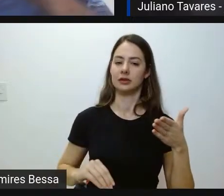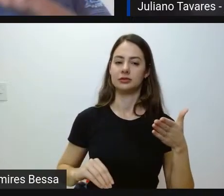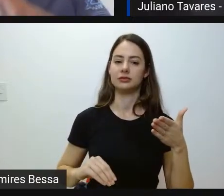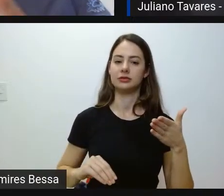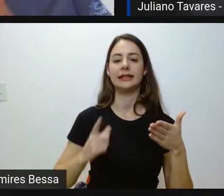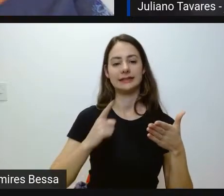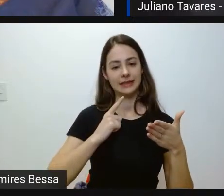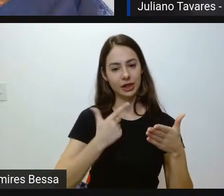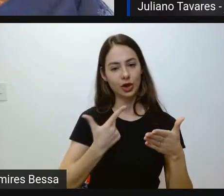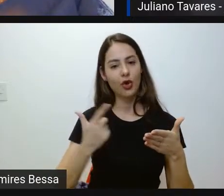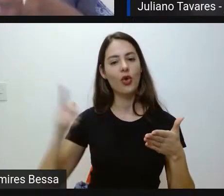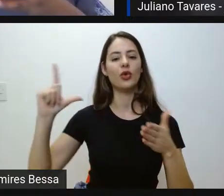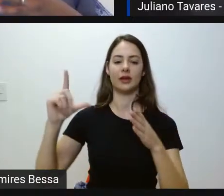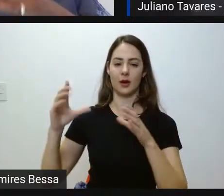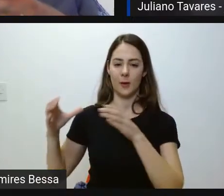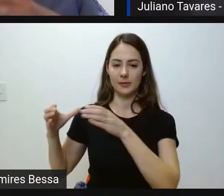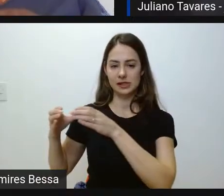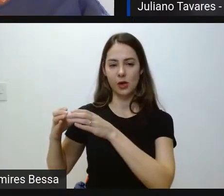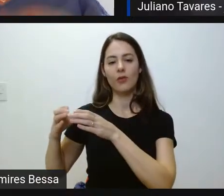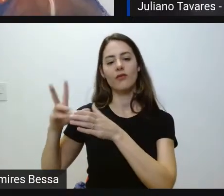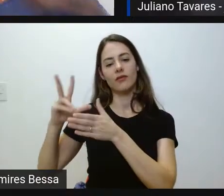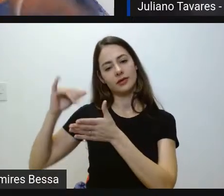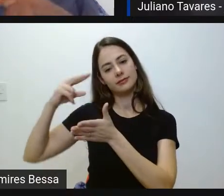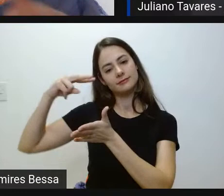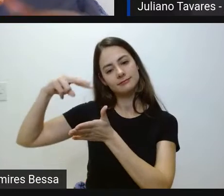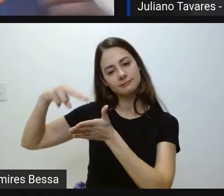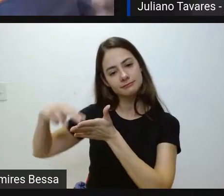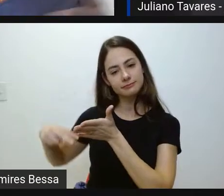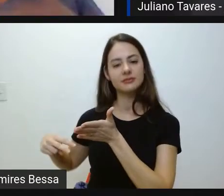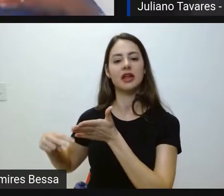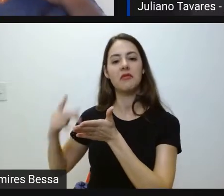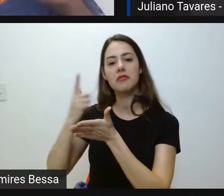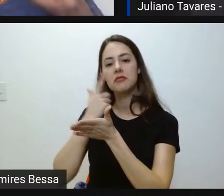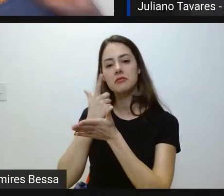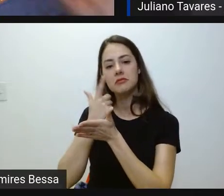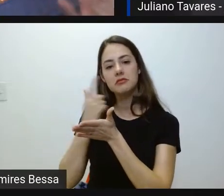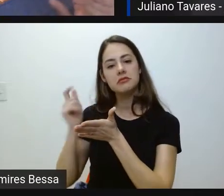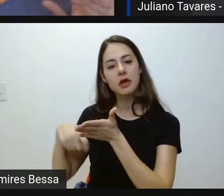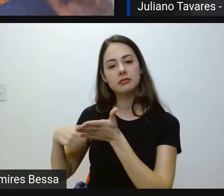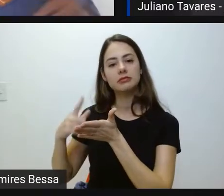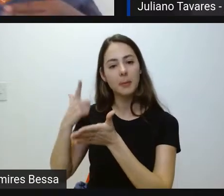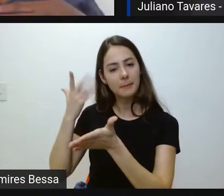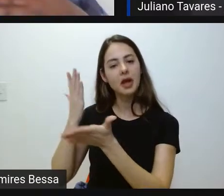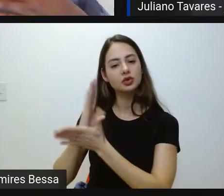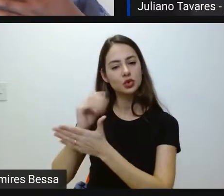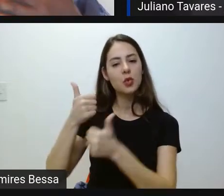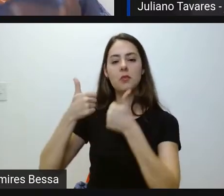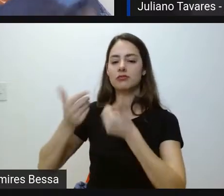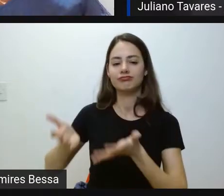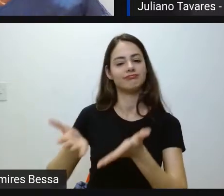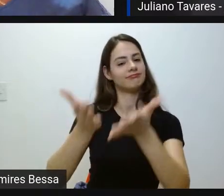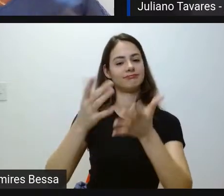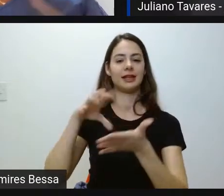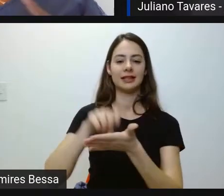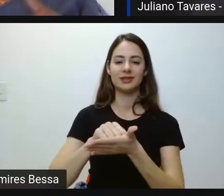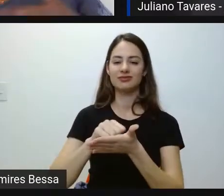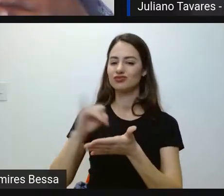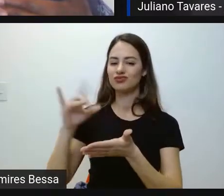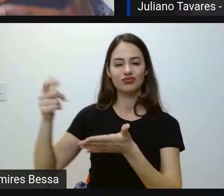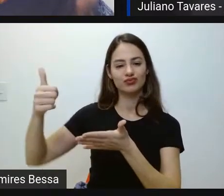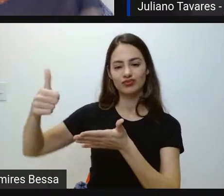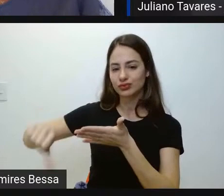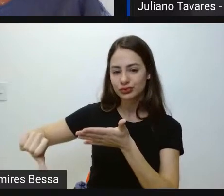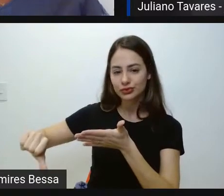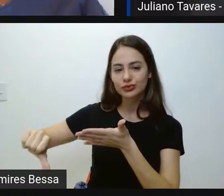outra comissão que vai analisar deferindo, ó, matrícula e arrasa. Se não indeferir,